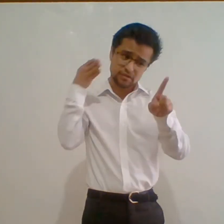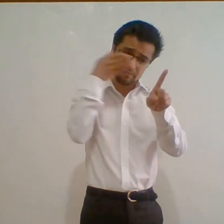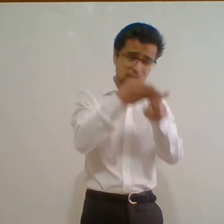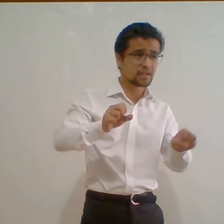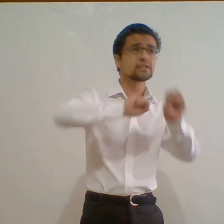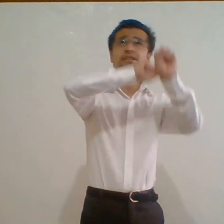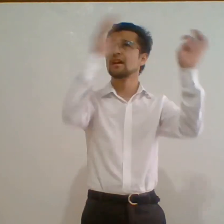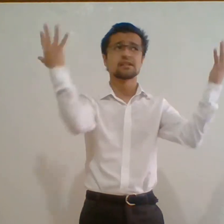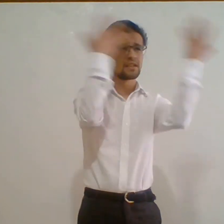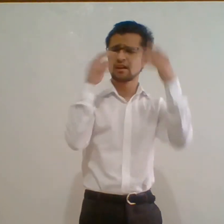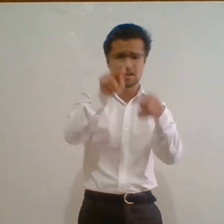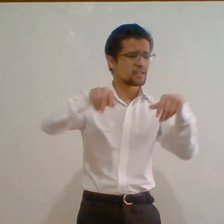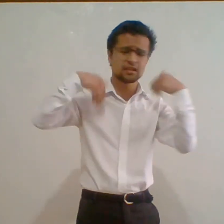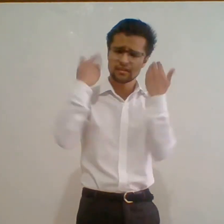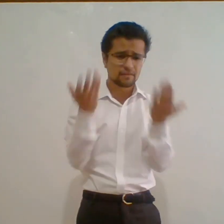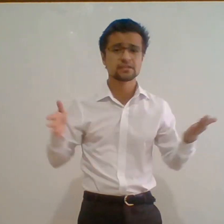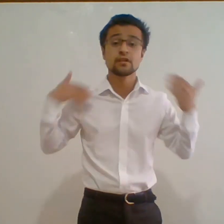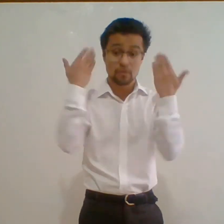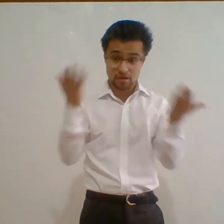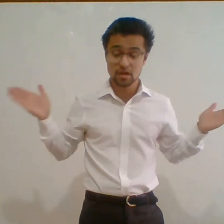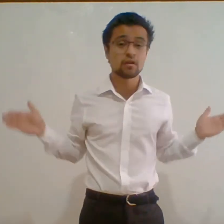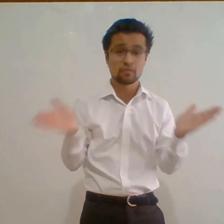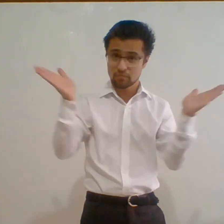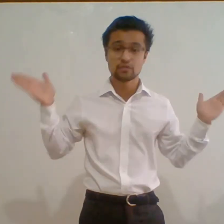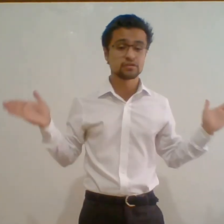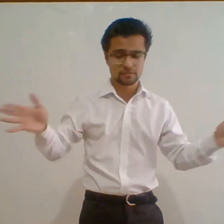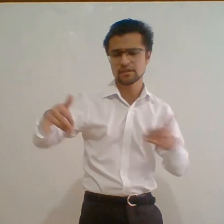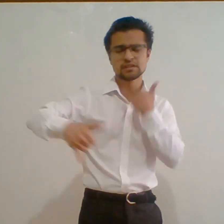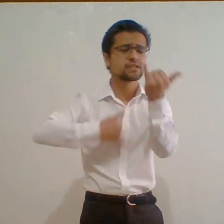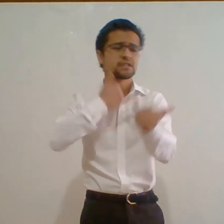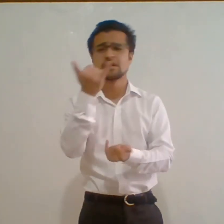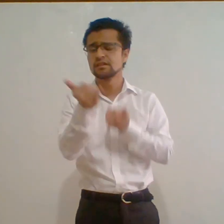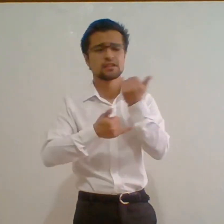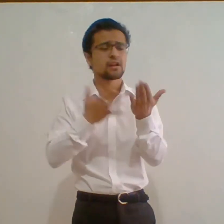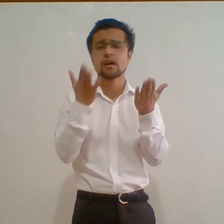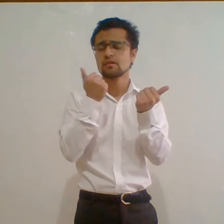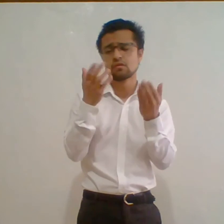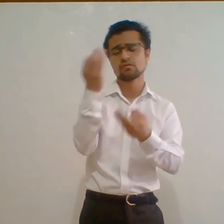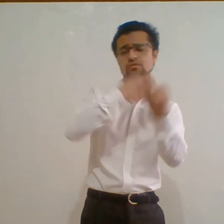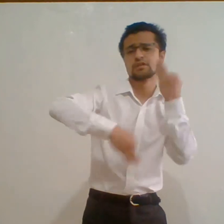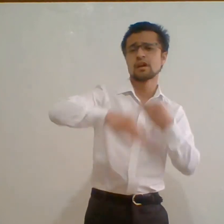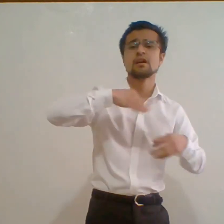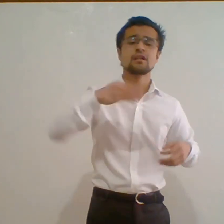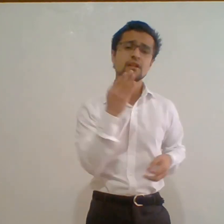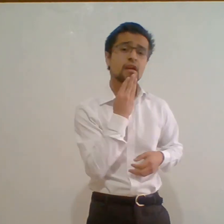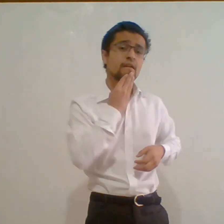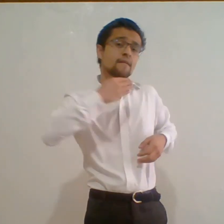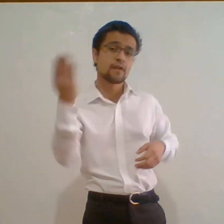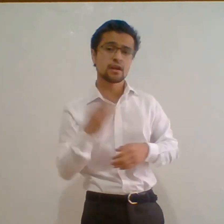pierde si quieres querer y te accedes No hay error posible, si estás cerca todo sabe bien